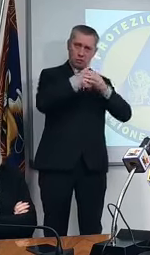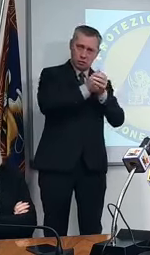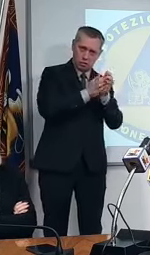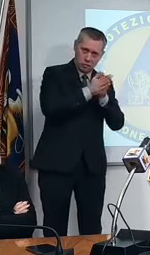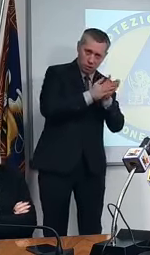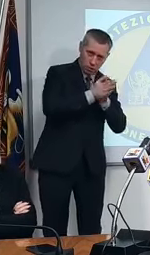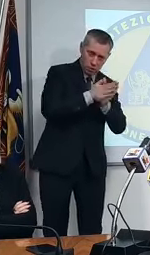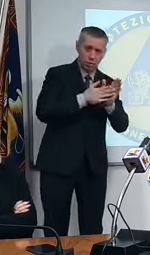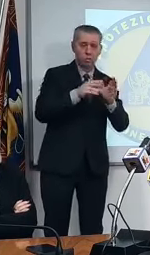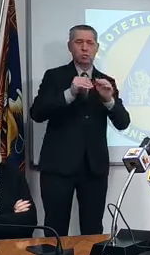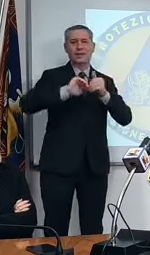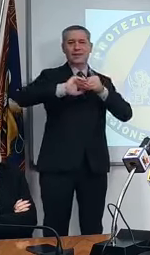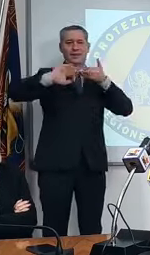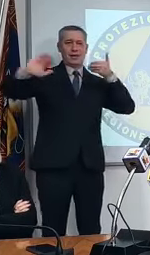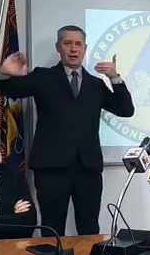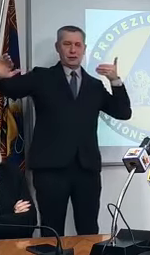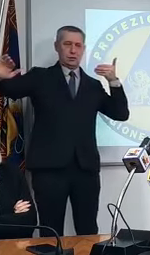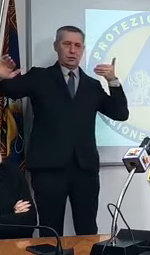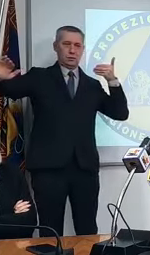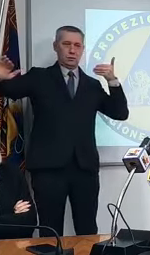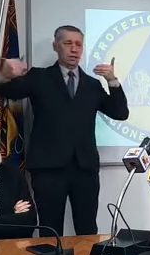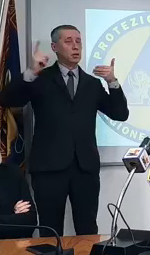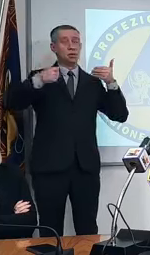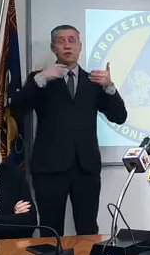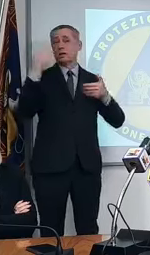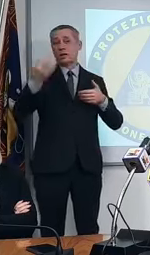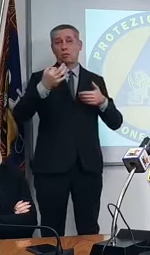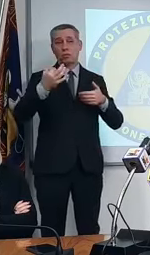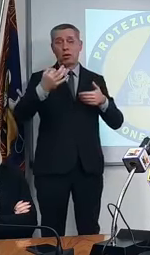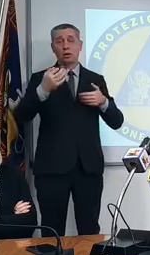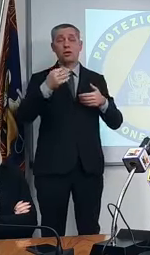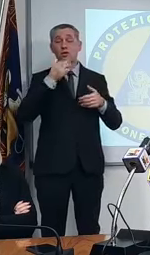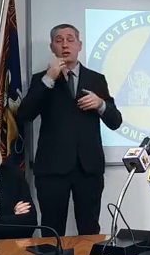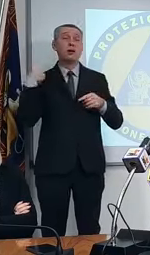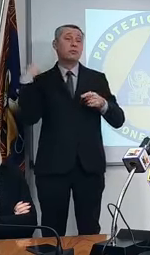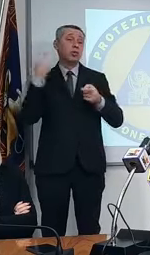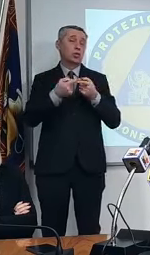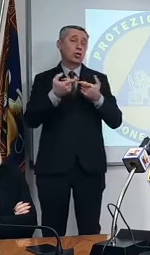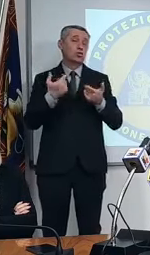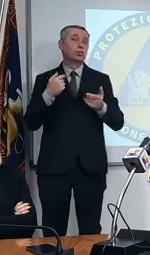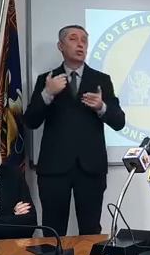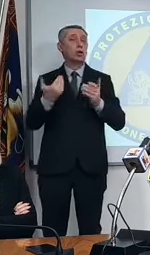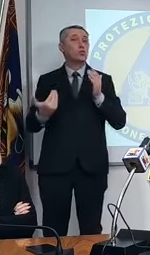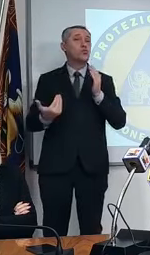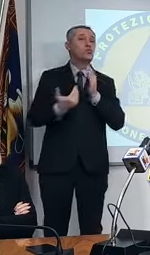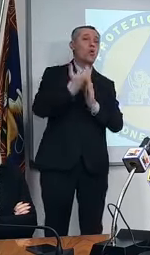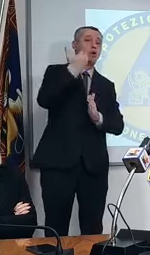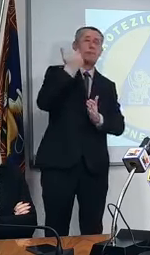mani e distanza quindi oggi non c'è una proposta nello specifico